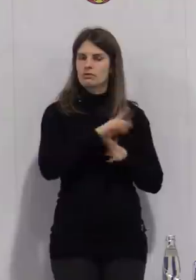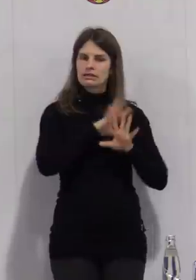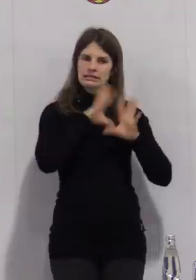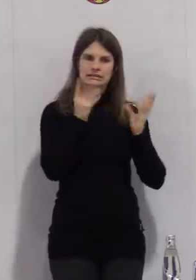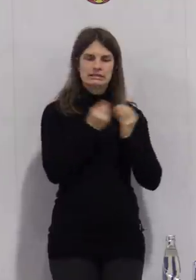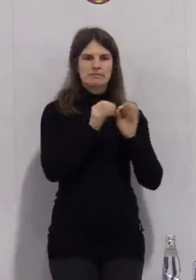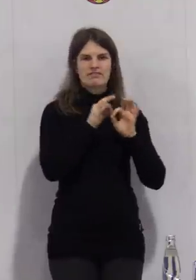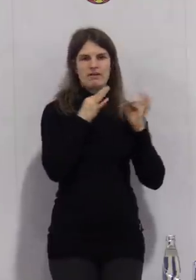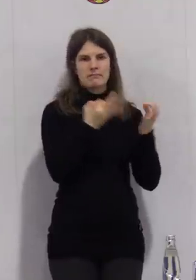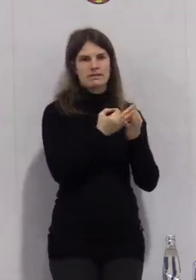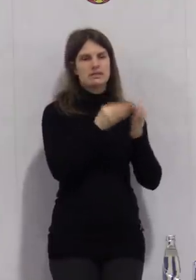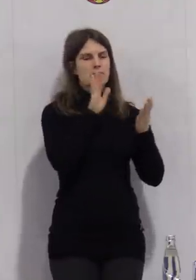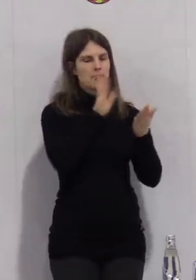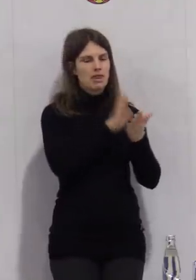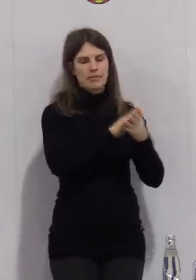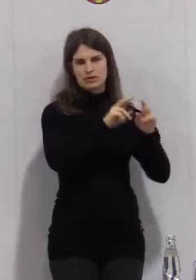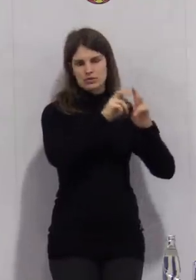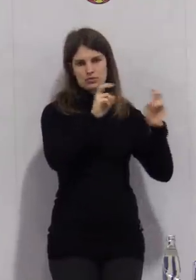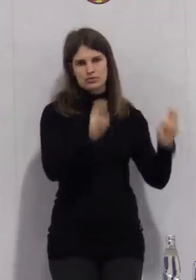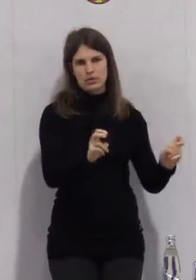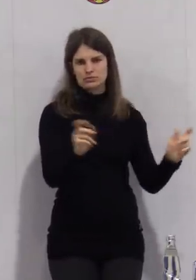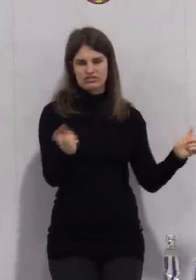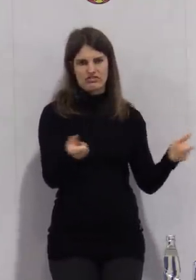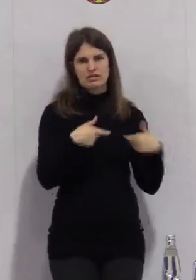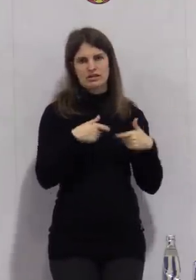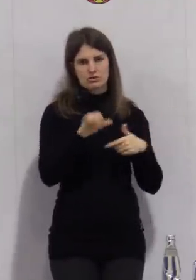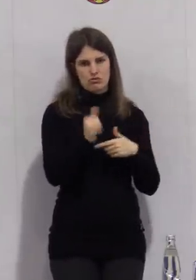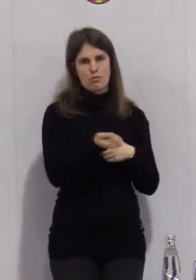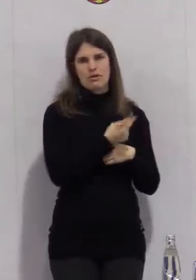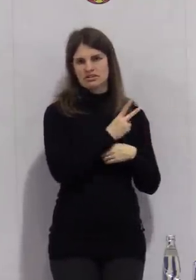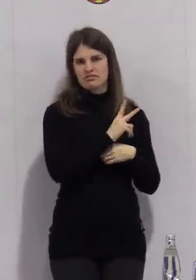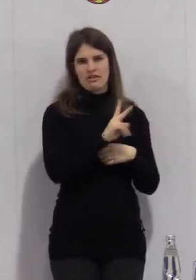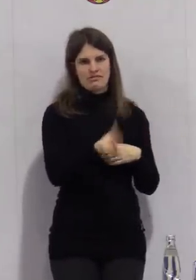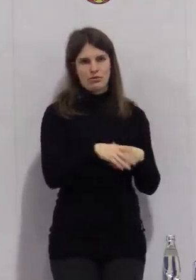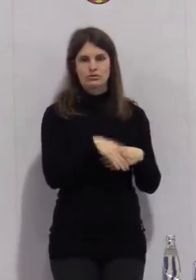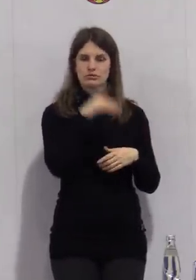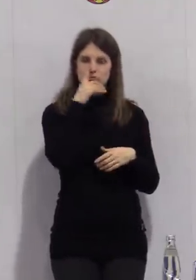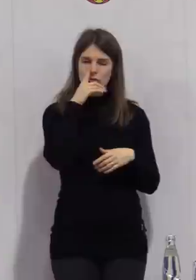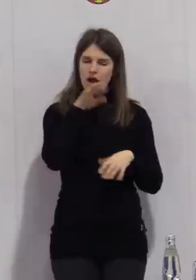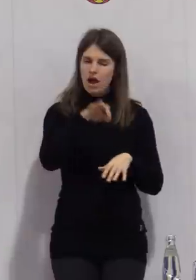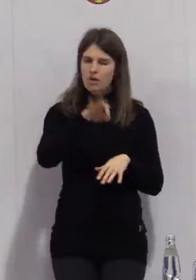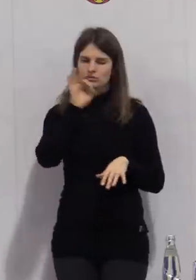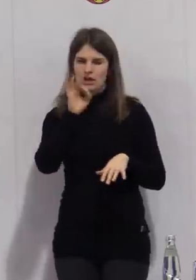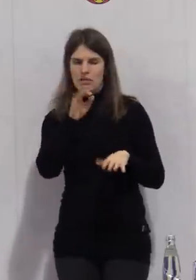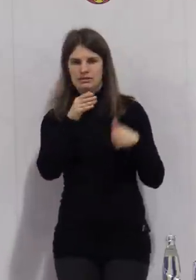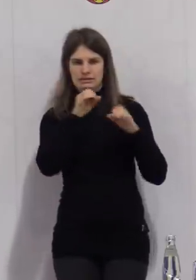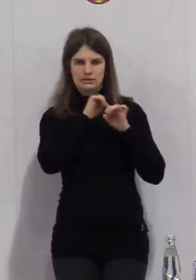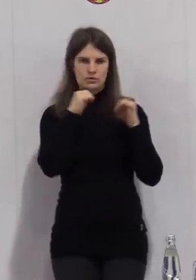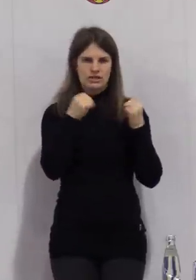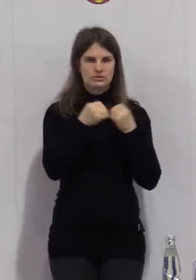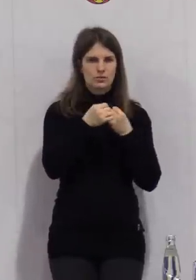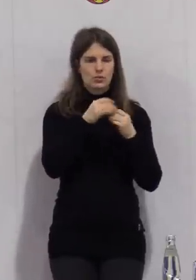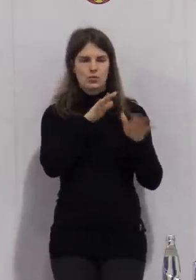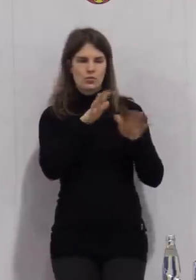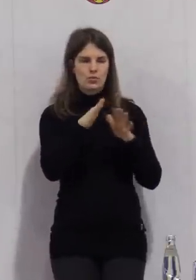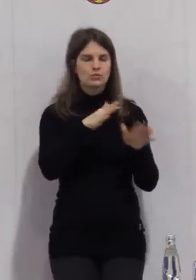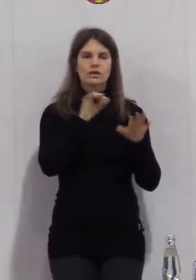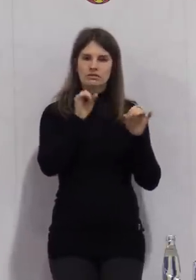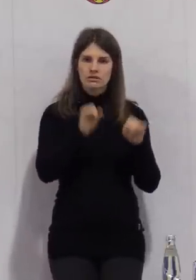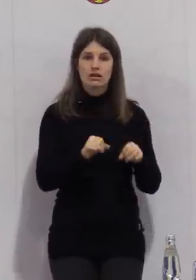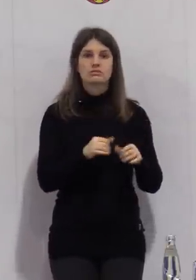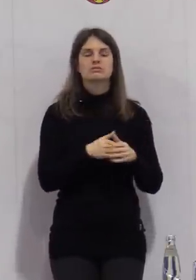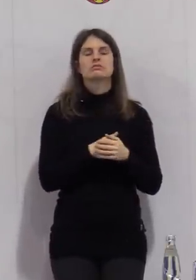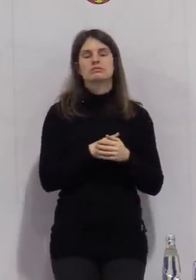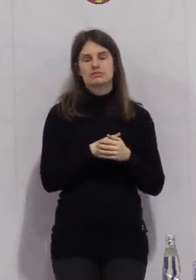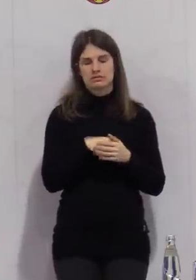zu Hause bleiben muss. Und es wie gesagt, nur in speziellen Fällen, wo bestimmte Ausnahmesituationen